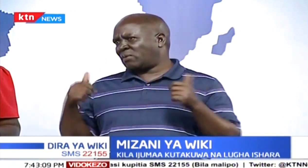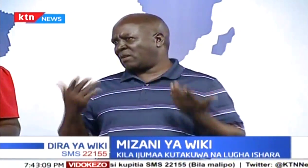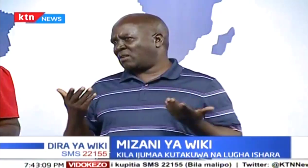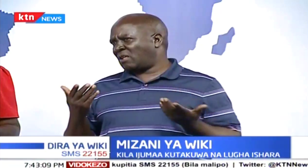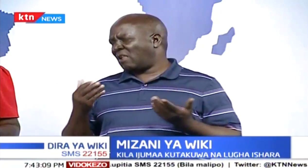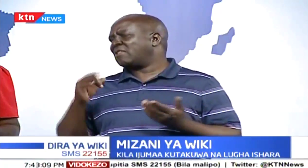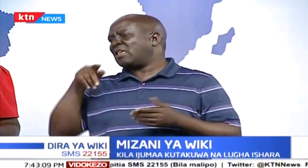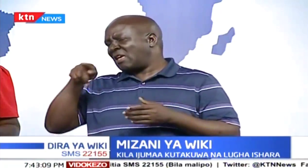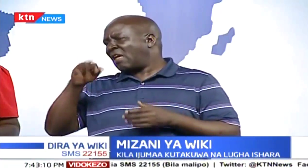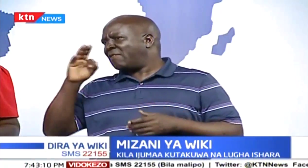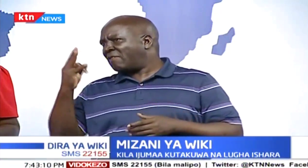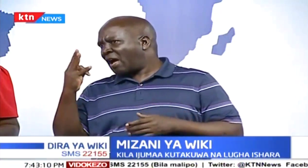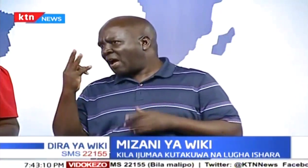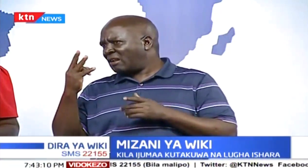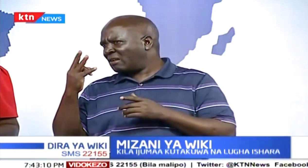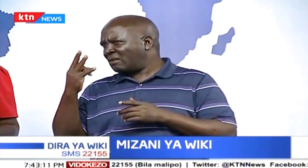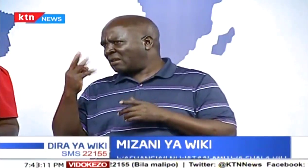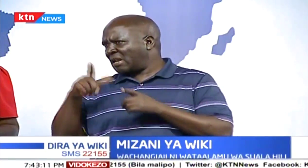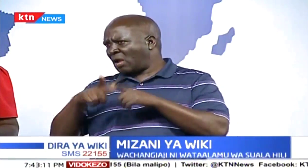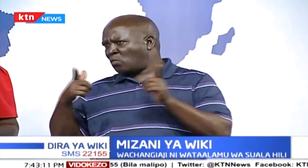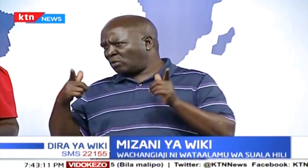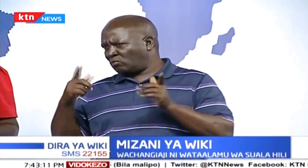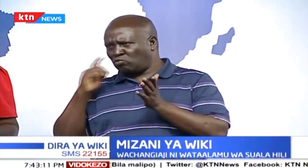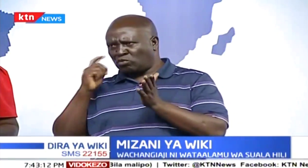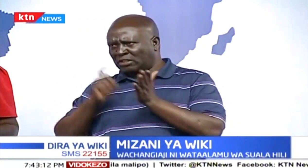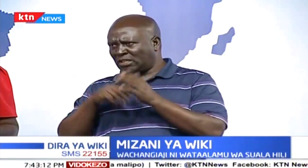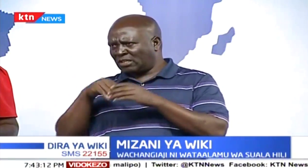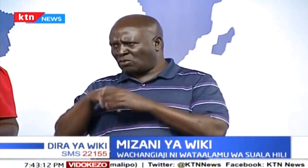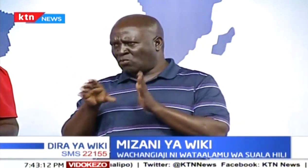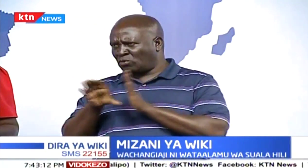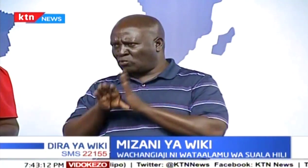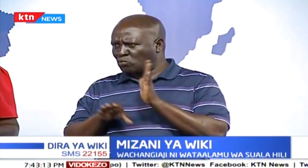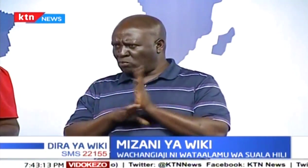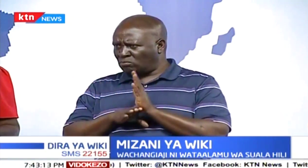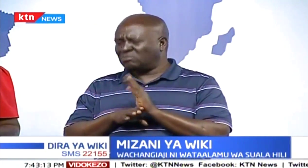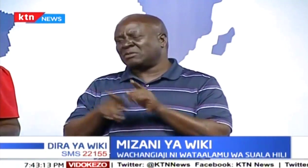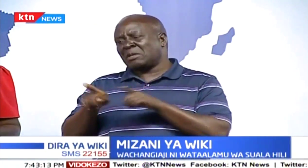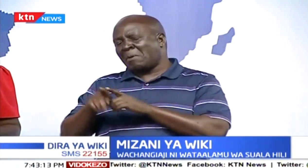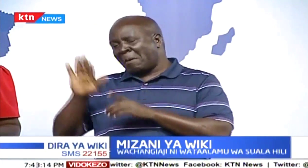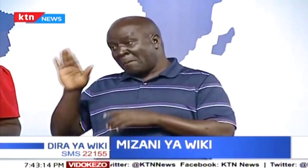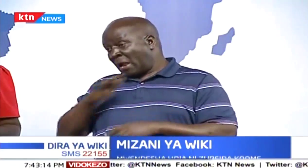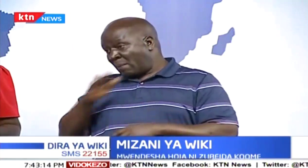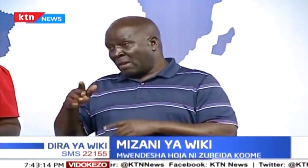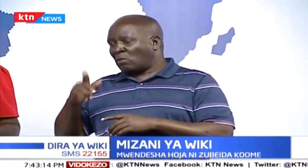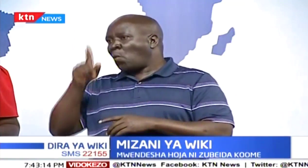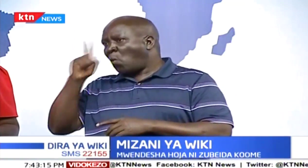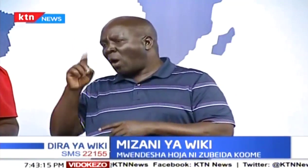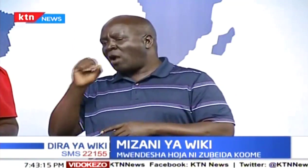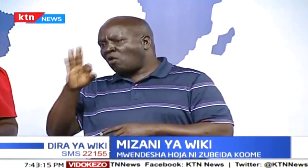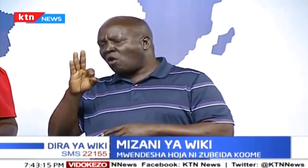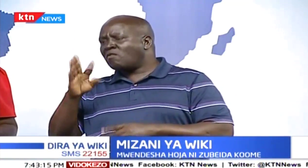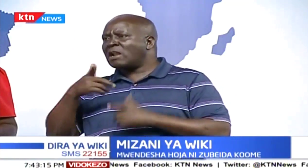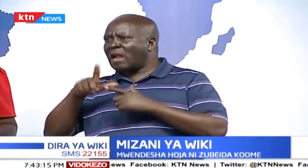Awa wezi kuwona, lakini wakiona luga ya ishara, wanaiza kukujua. Sheria za Kenya zina kubali kwamba